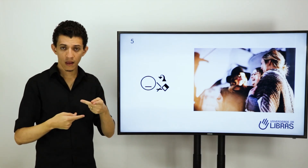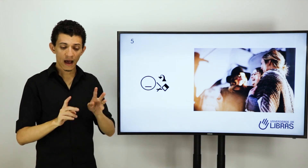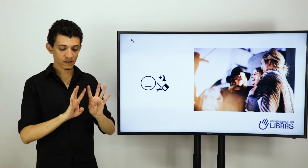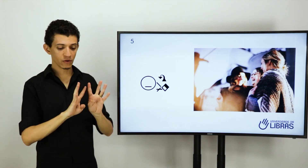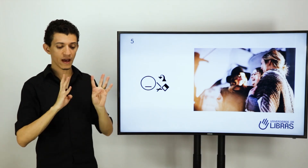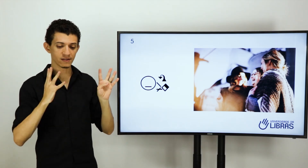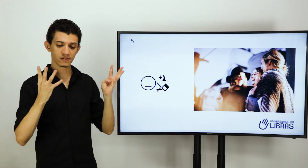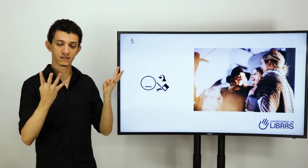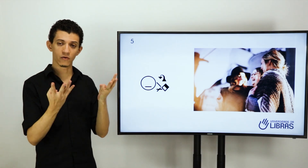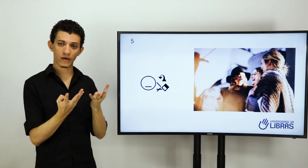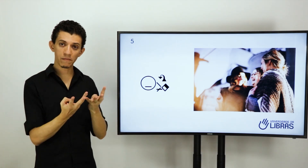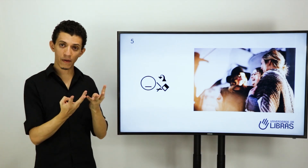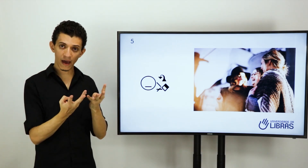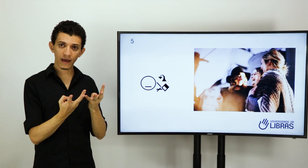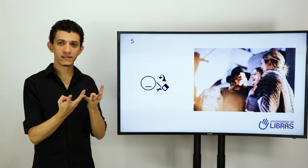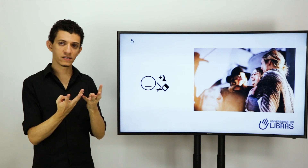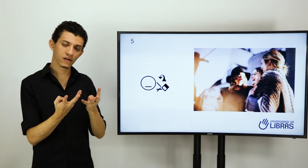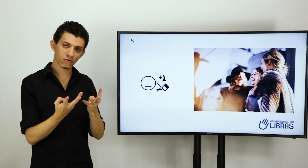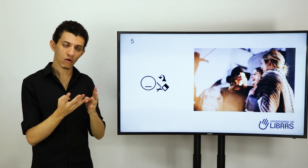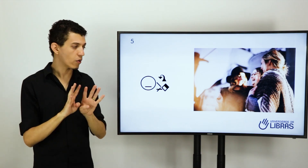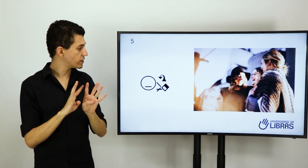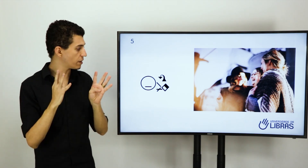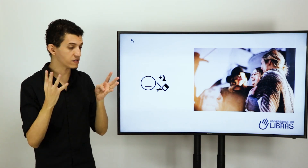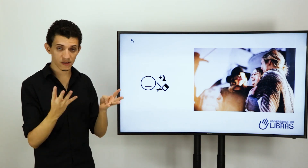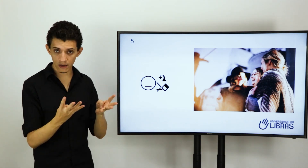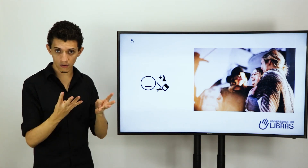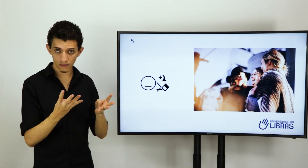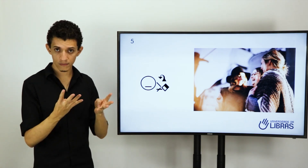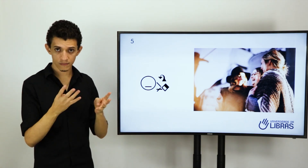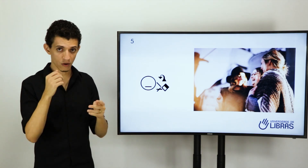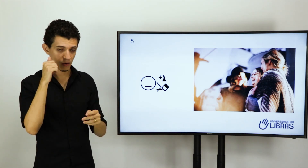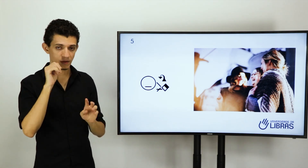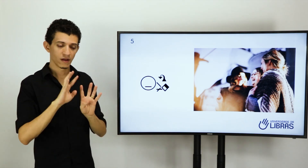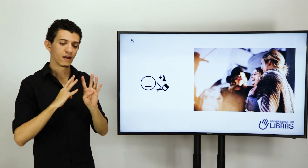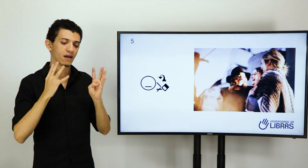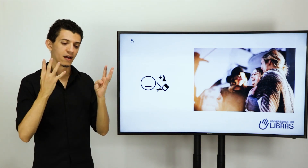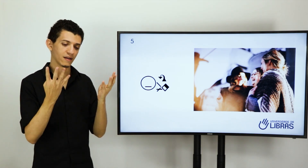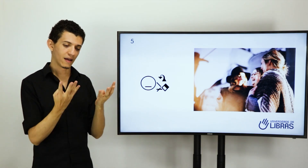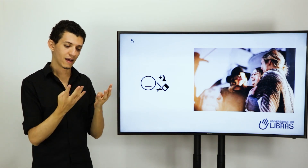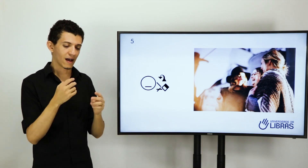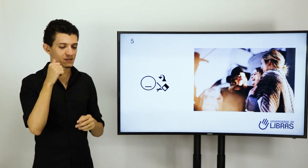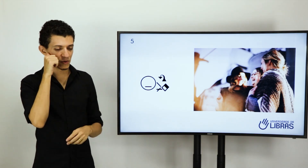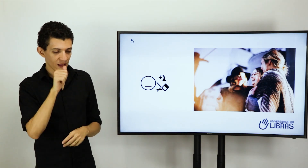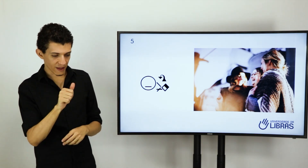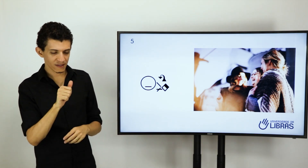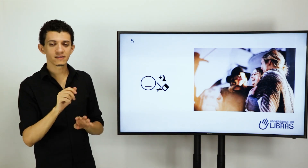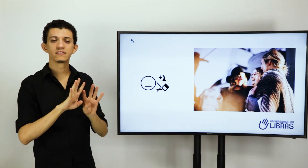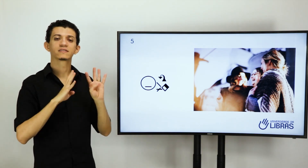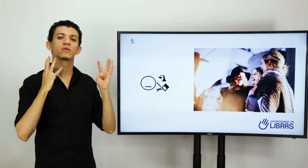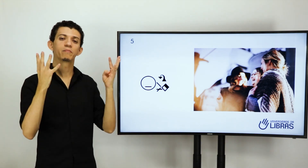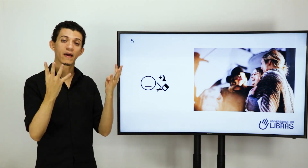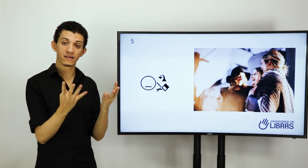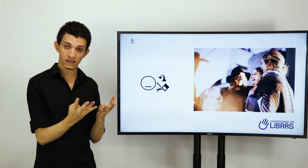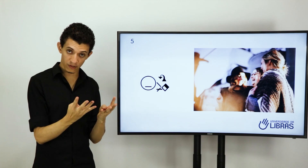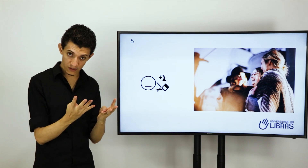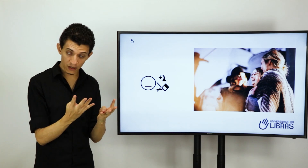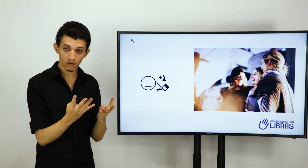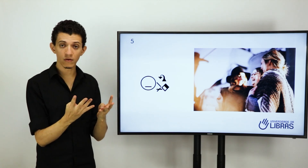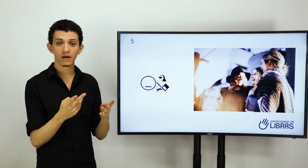As mulheres estão em pé, em círculo, ou em semicírculo. As mulheres estão em pé, semicírculo,